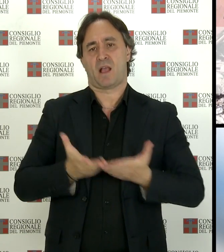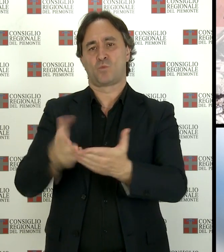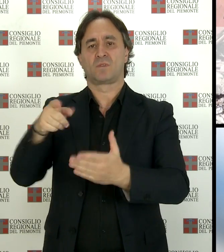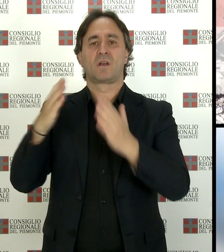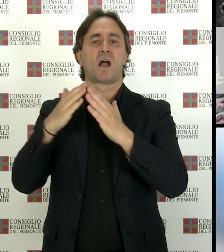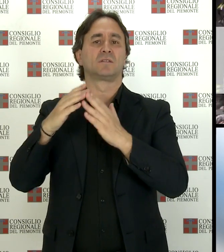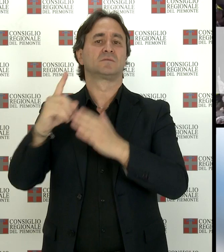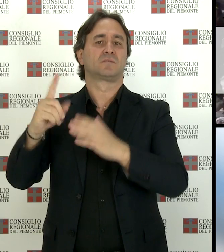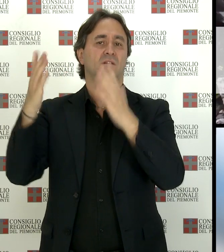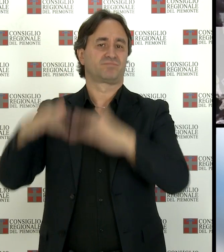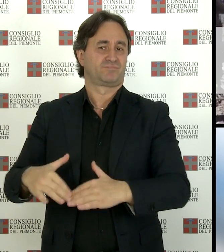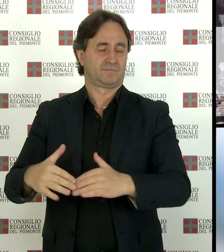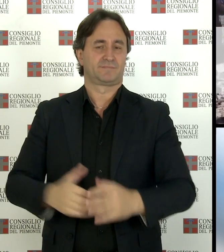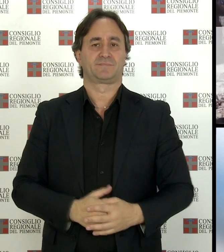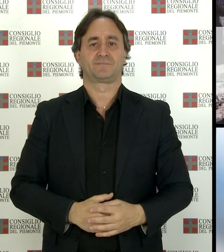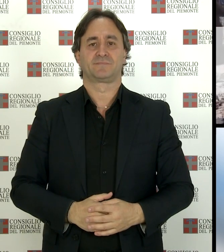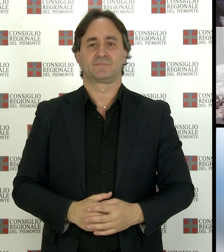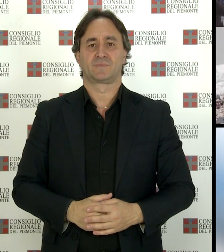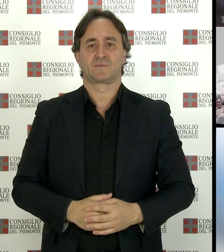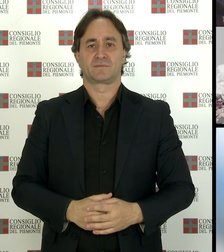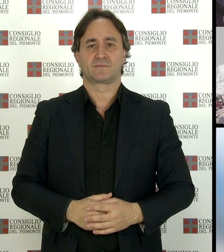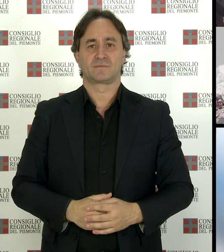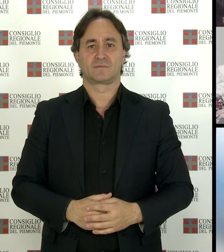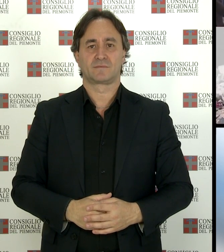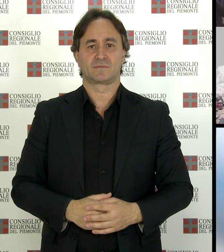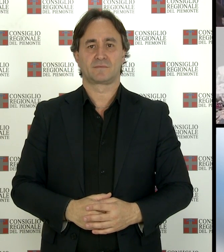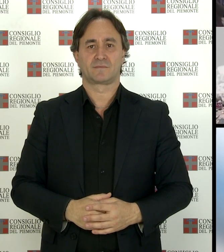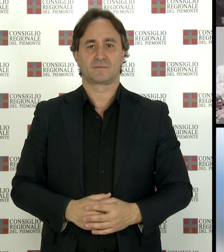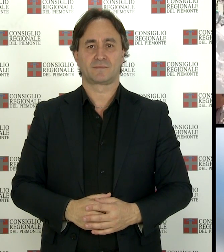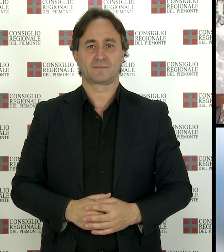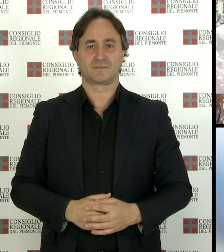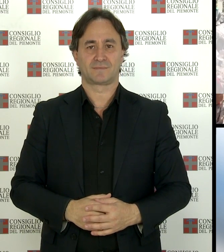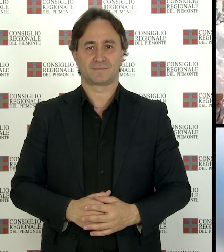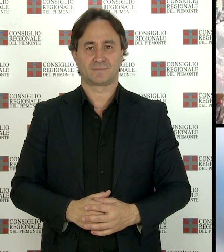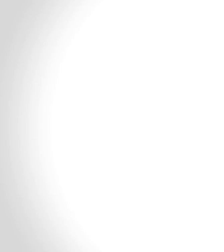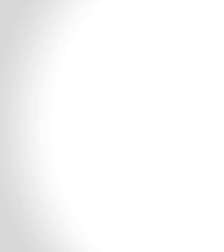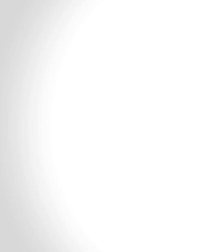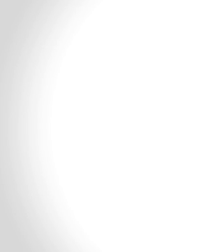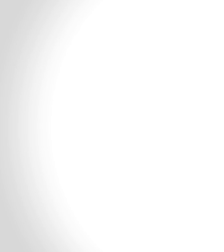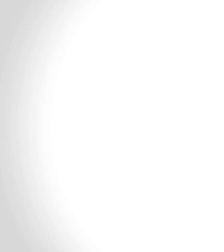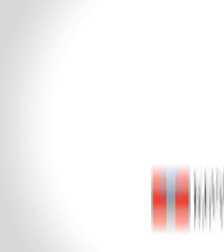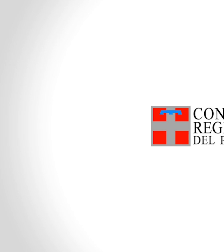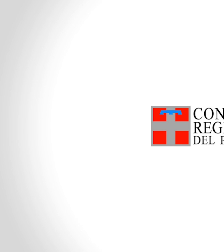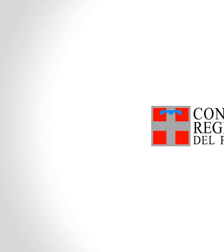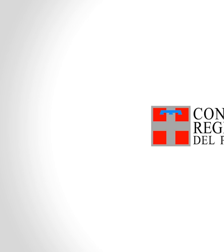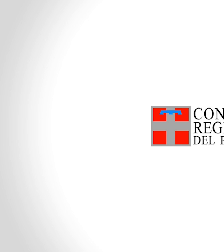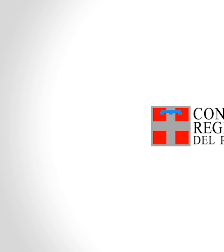a tutti grazie